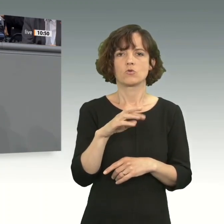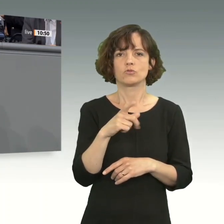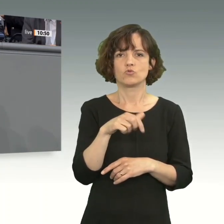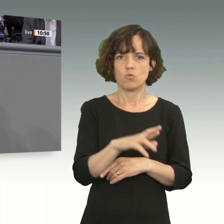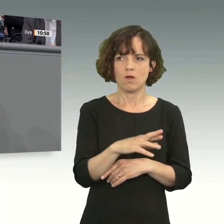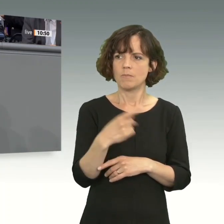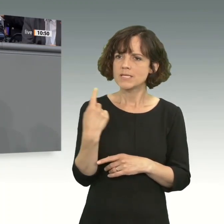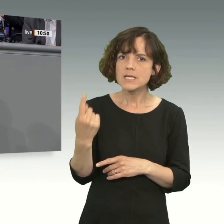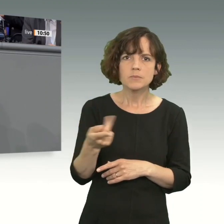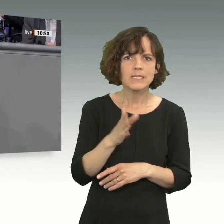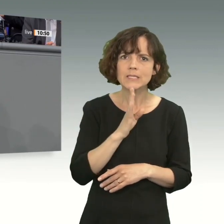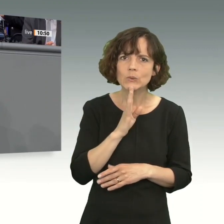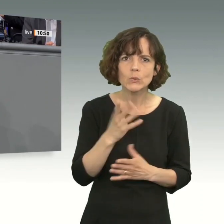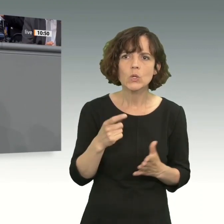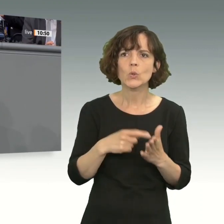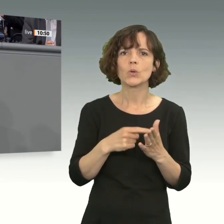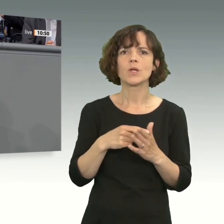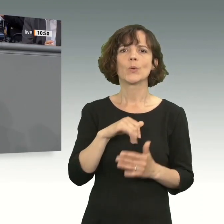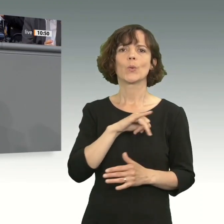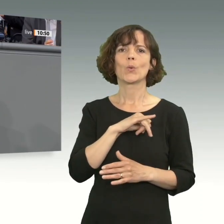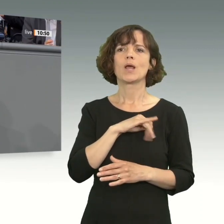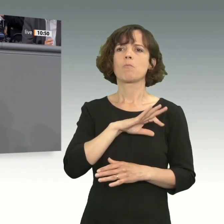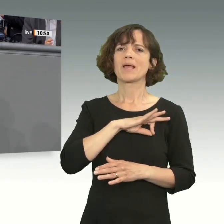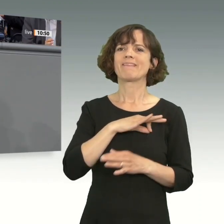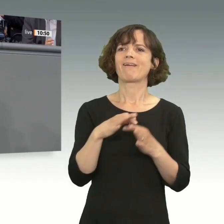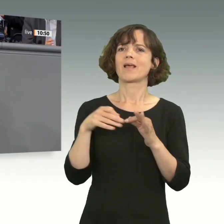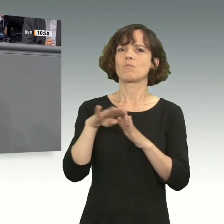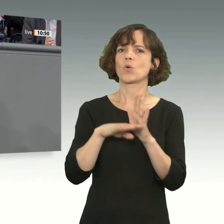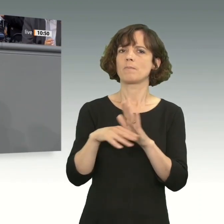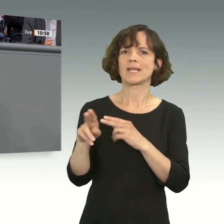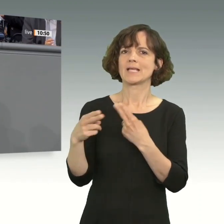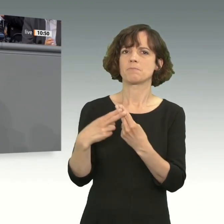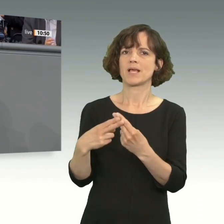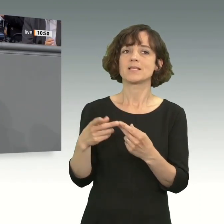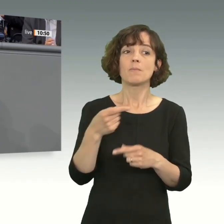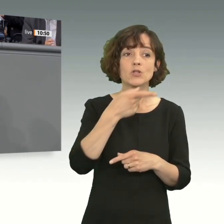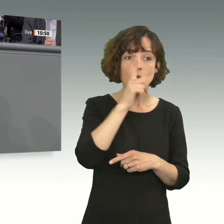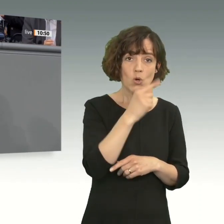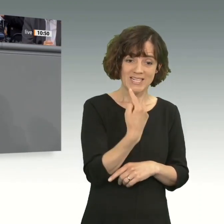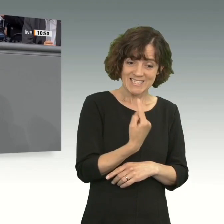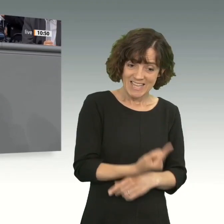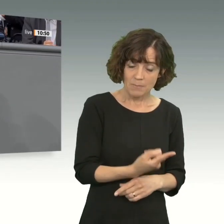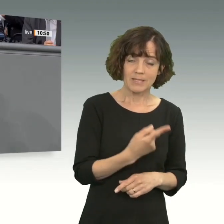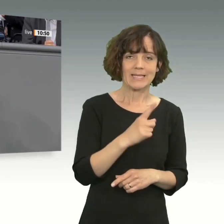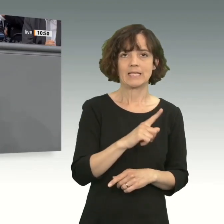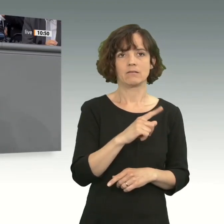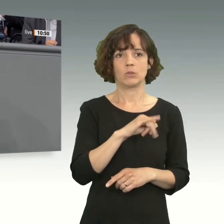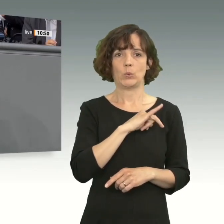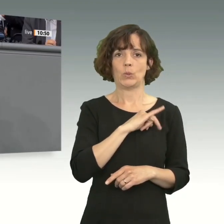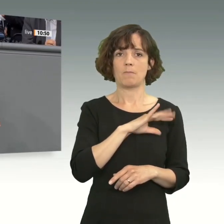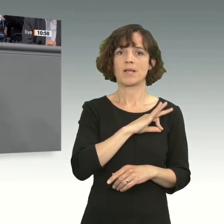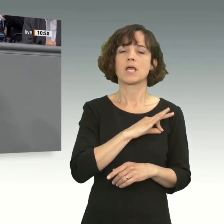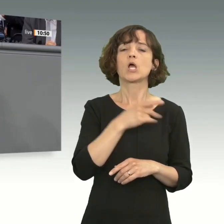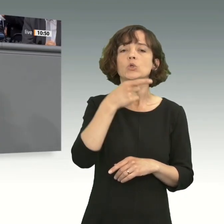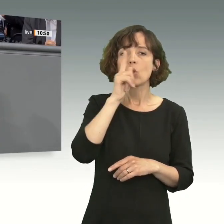Ihnen ist es wieder nicht genug, weil es nicht dem grünen Parteitagsprogramm entspricht. Aber Deutschland ist nicht die grüne Partei. Deutschland ist Teil